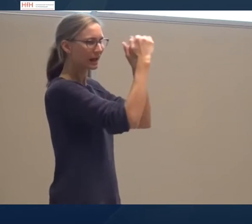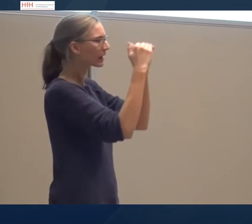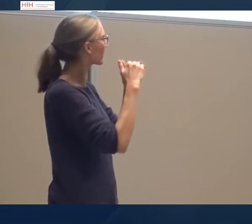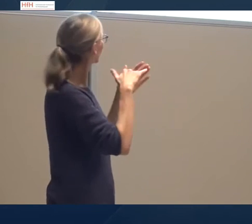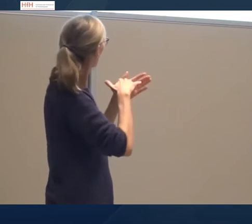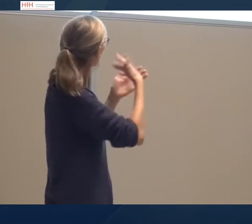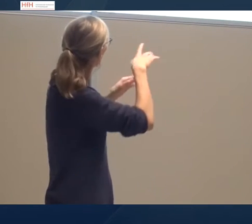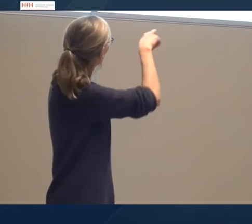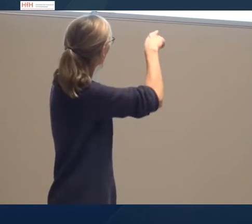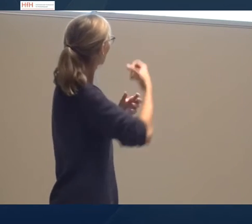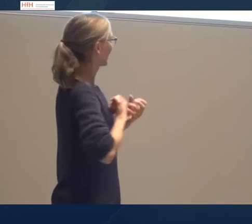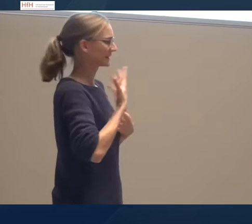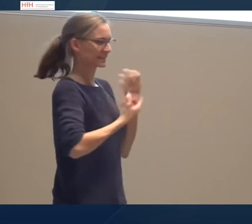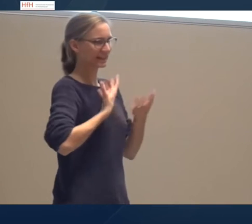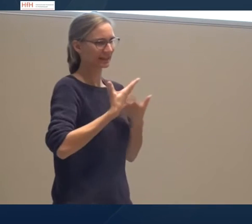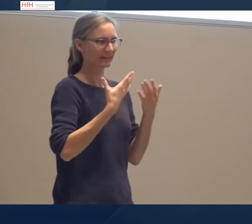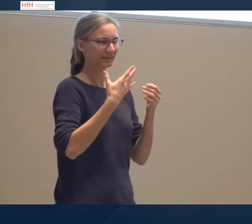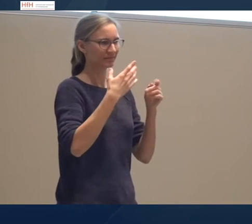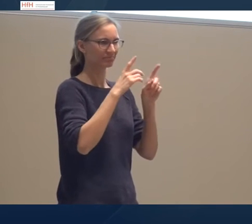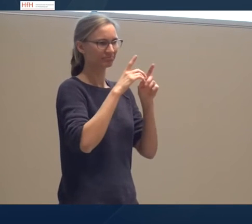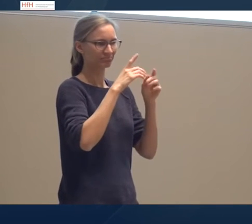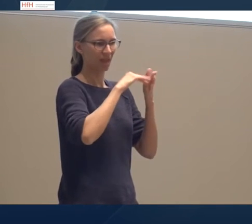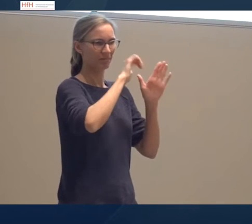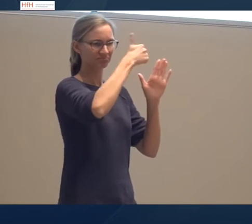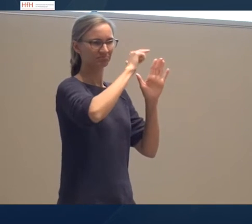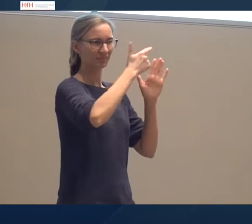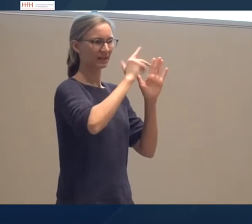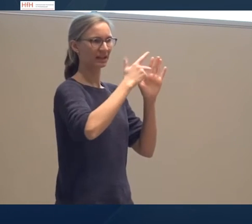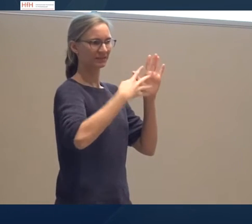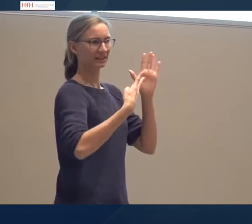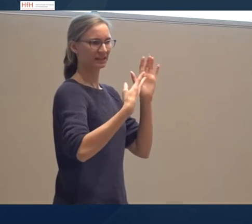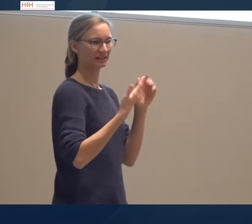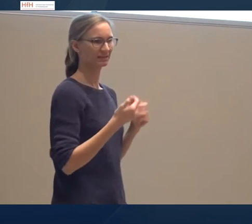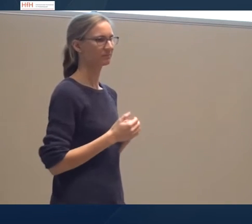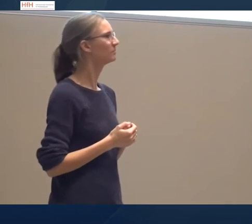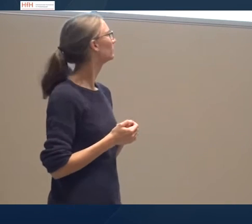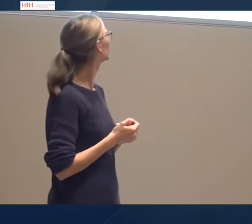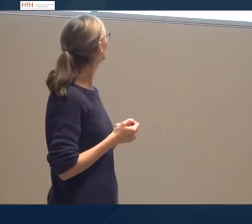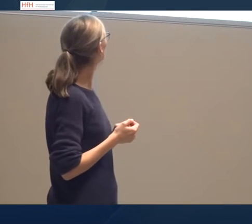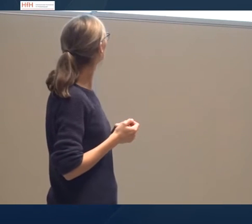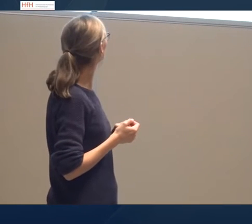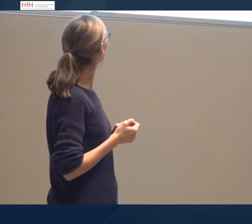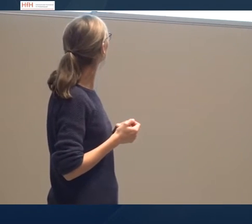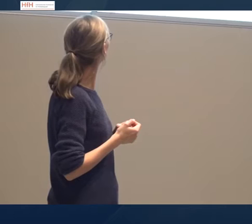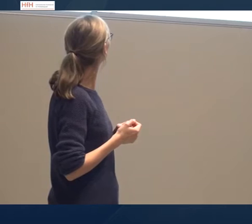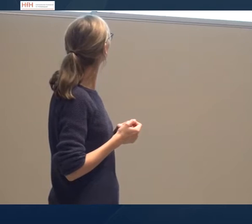Und ähnlich beim Inszenieren, da gab es auch Nennungen, die dann von der Zahl her identisch waren.